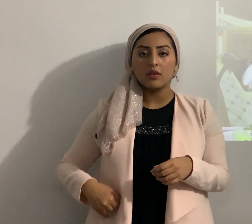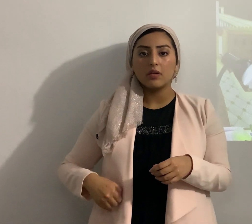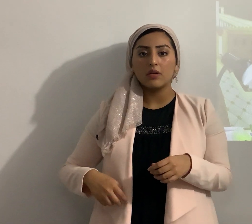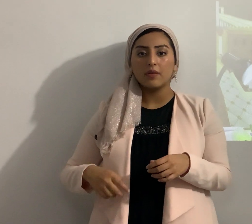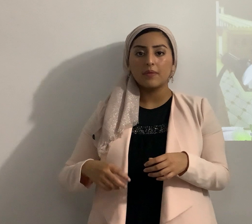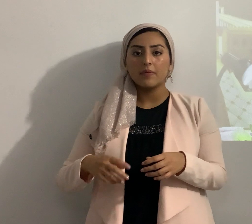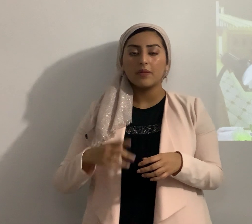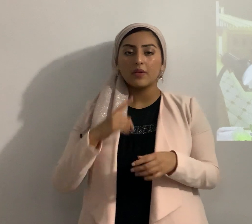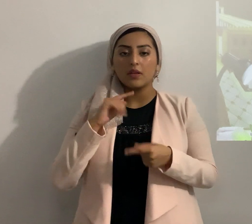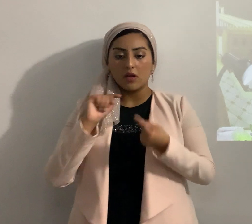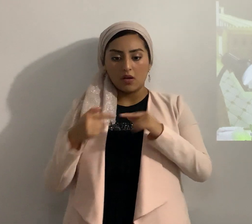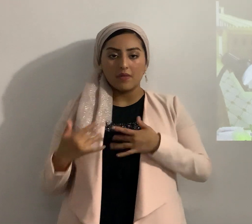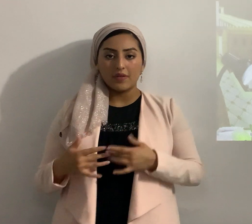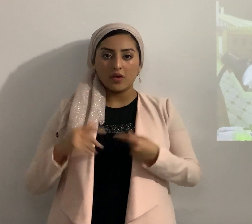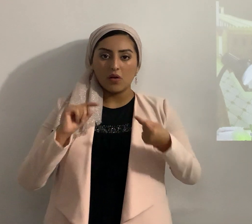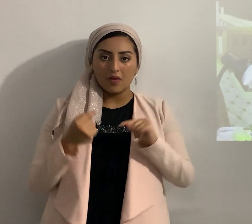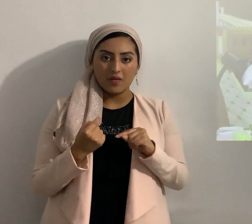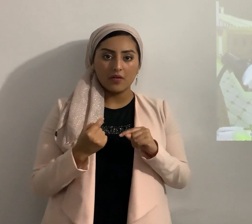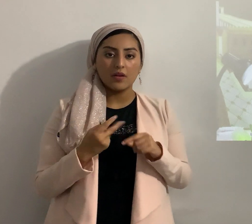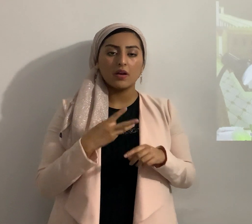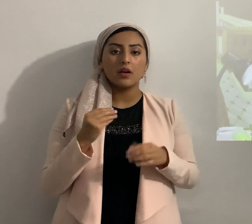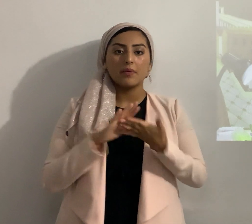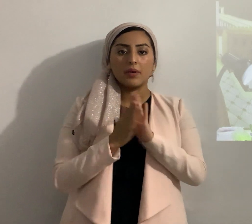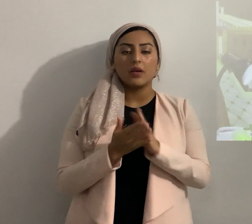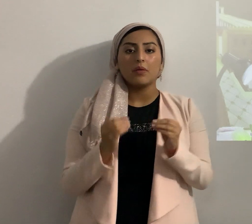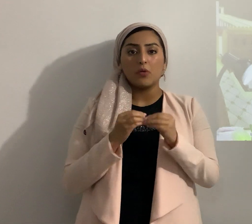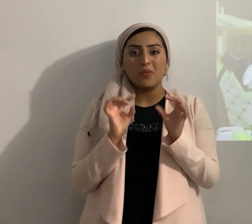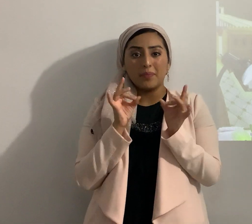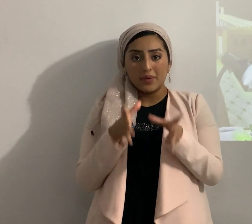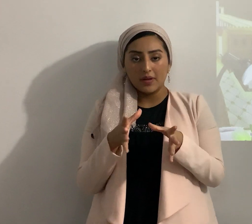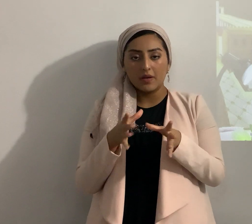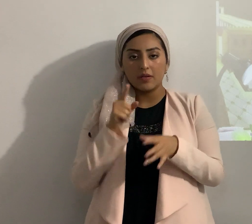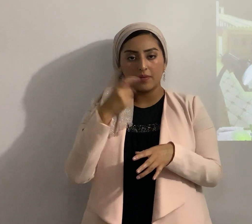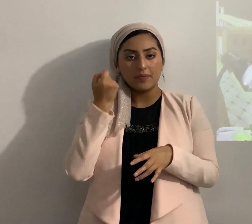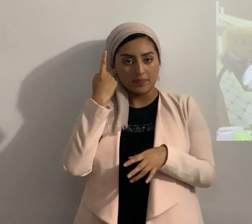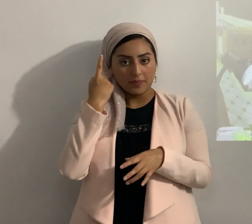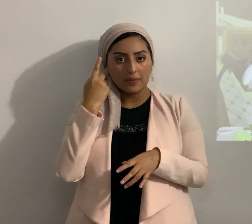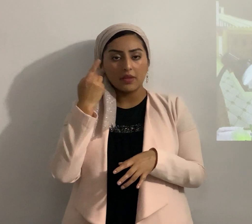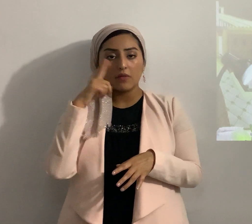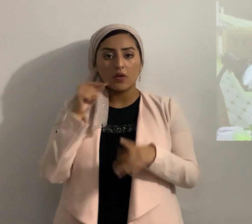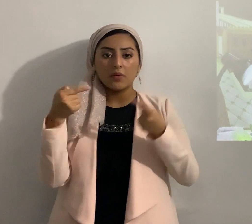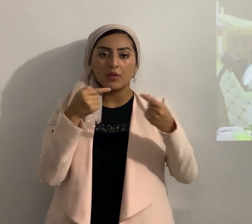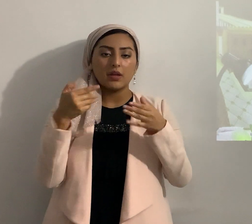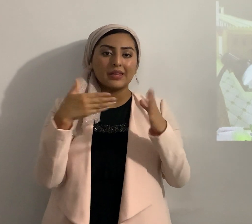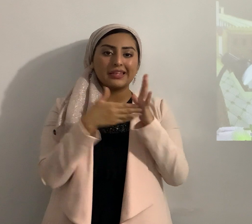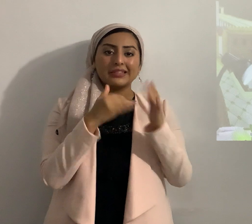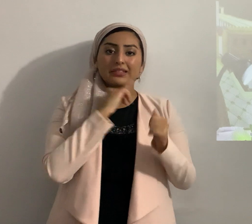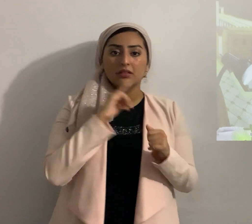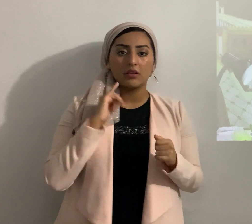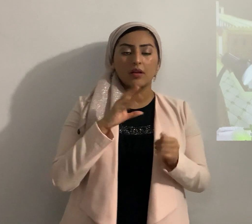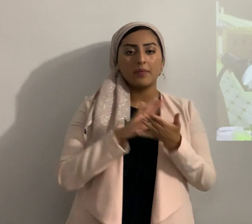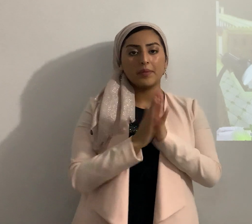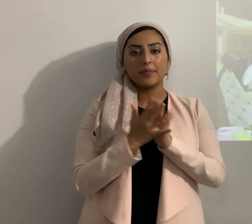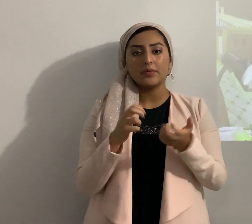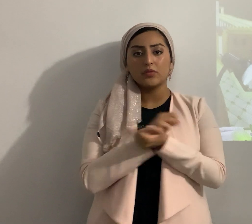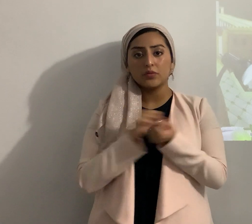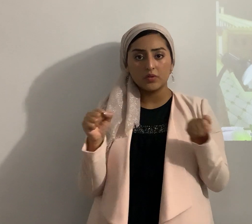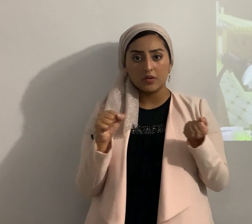endurece el corazón de la gente la vuelve más maldita para que se entienda para pelear contra Israel y ser destruidos mejor